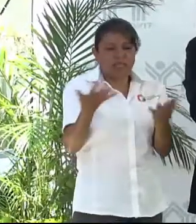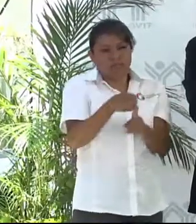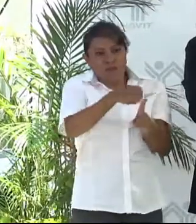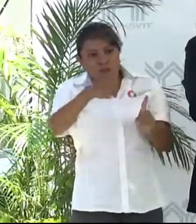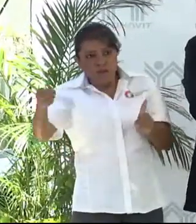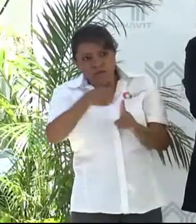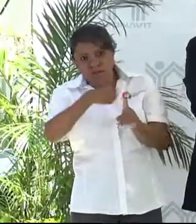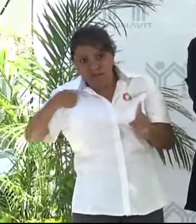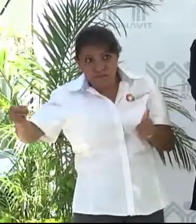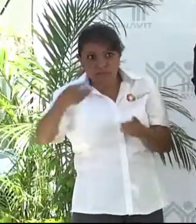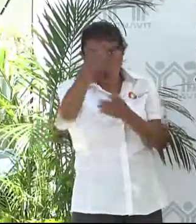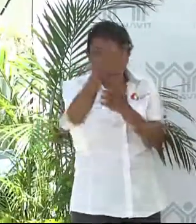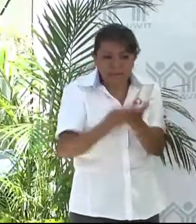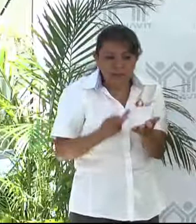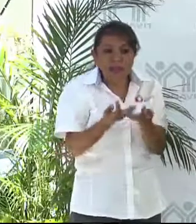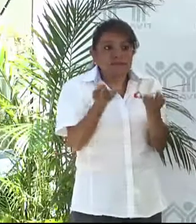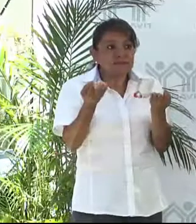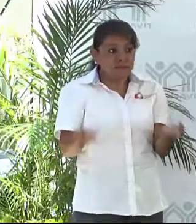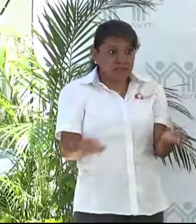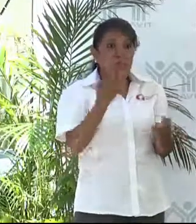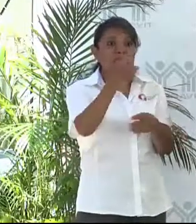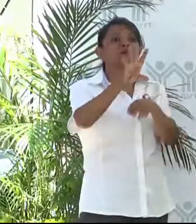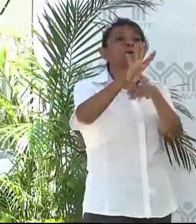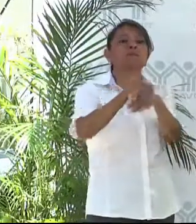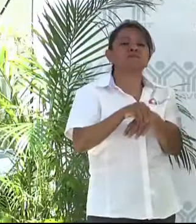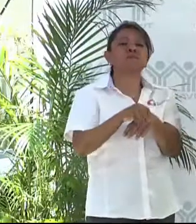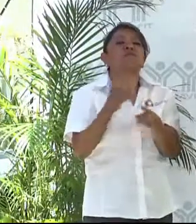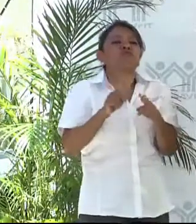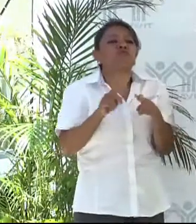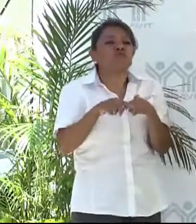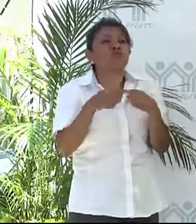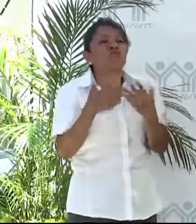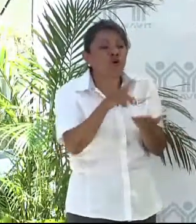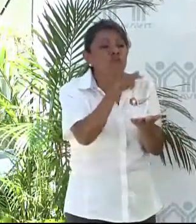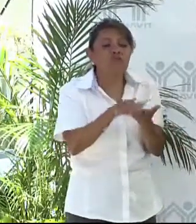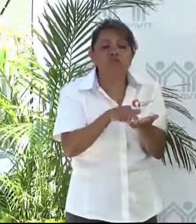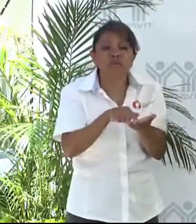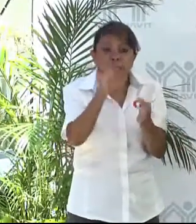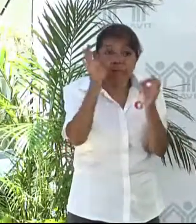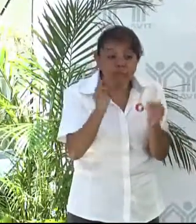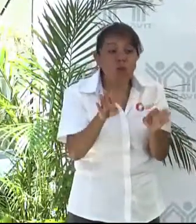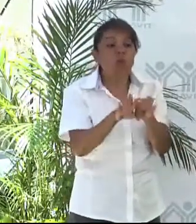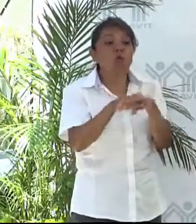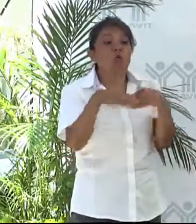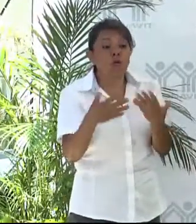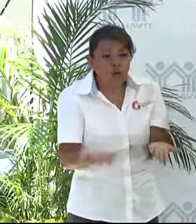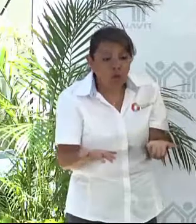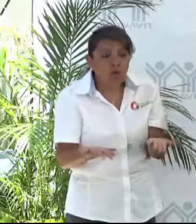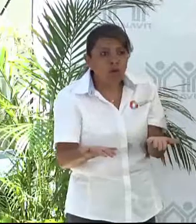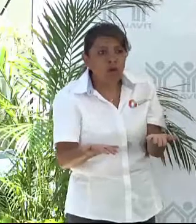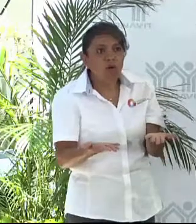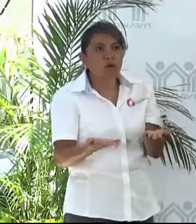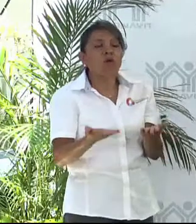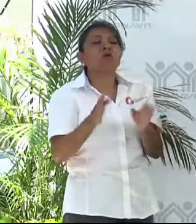Este plan de ordenación territorial nos permite decir dónde, cómo y de qué manera se va a construir de vivienda